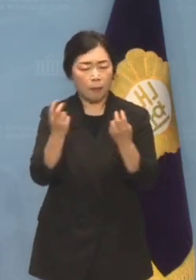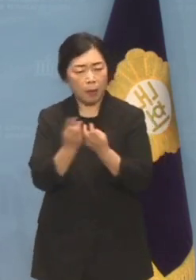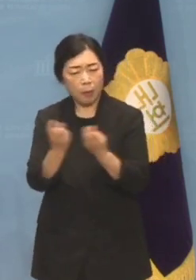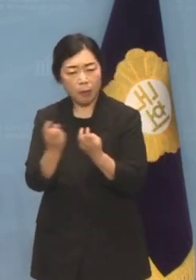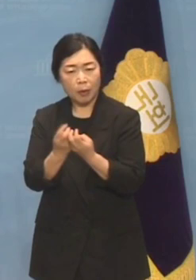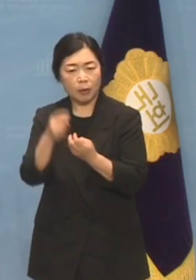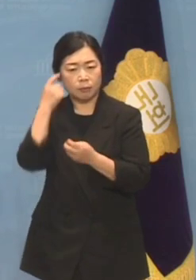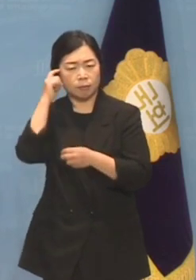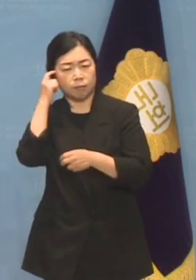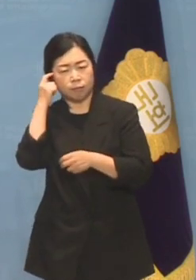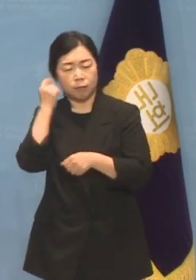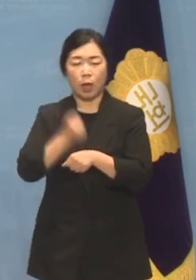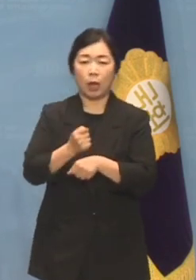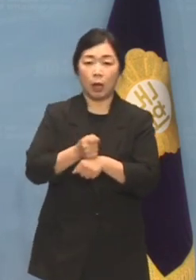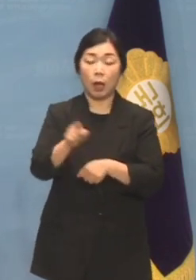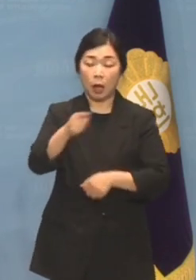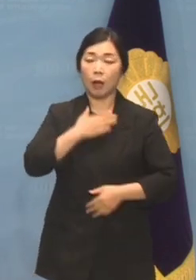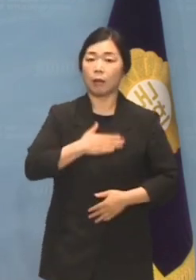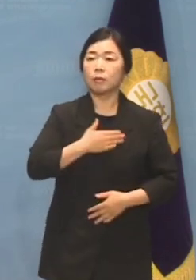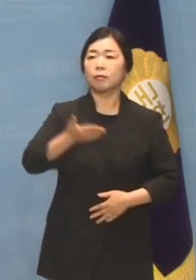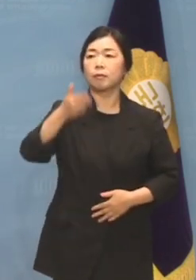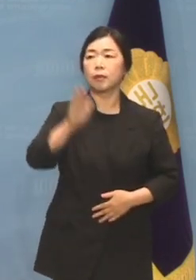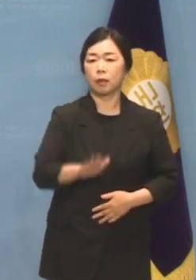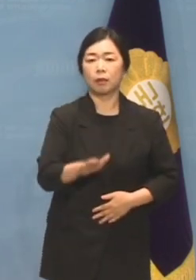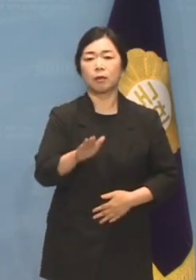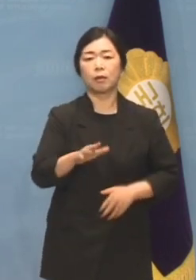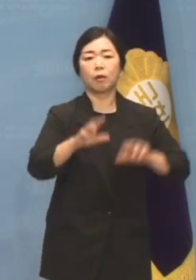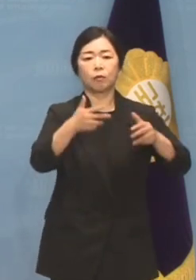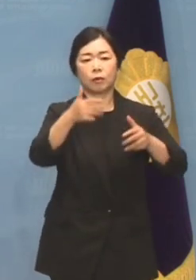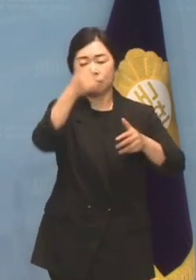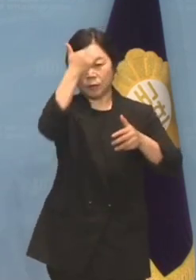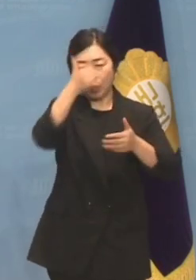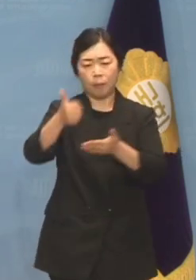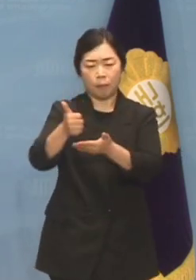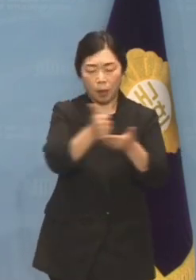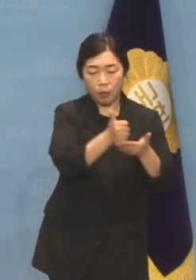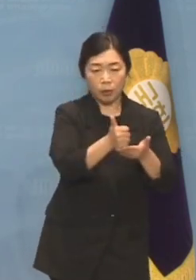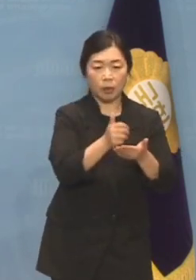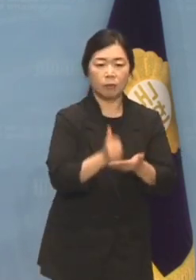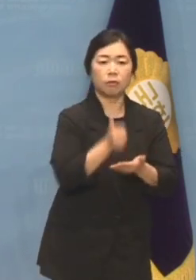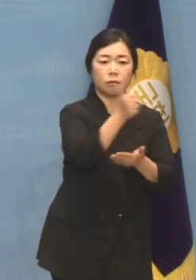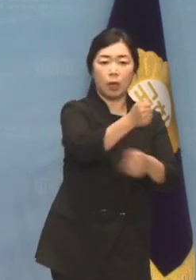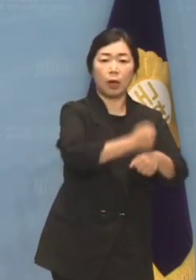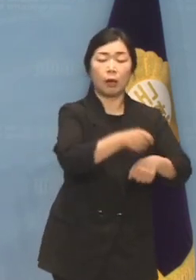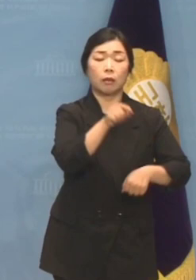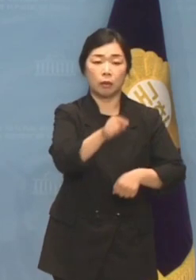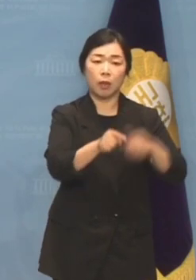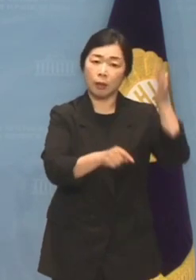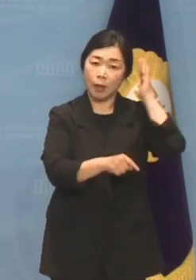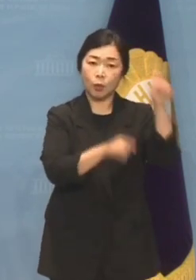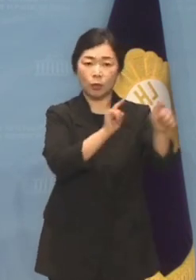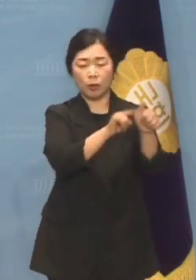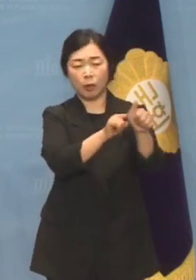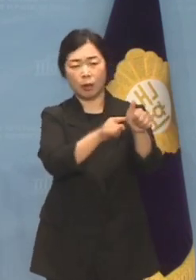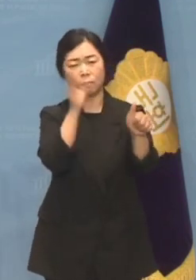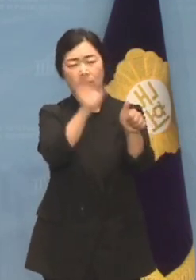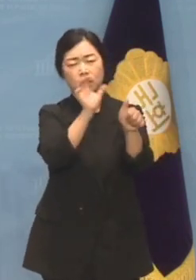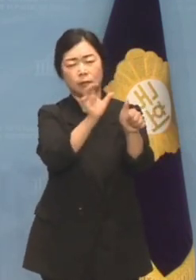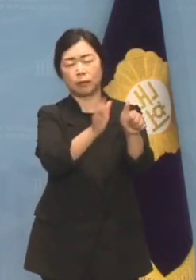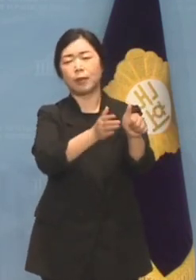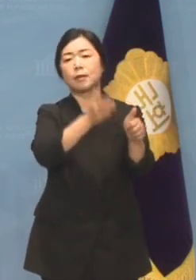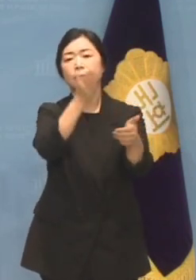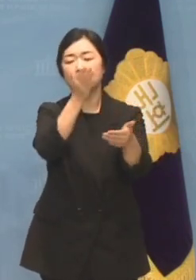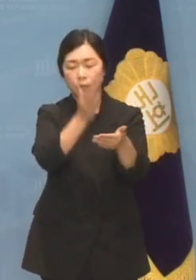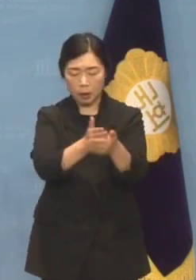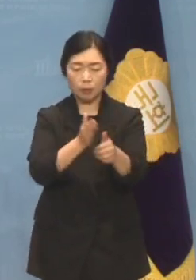가리지 않겠다는 다급함은 알겠지만 최소한 국빈 방문에 나선 대통령을 향한 몰지각한 공격은